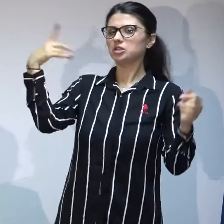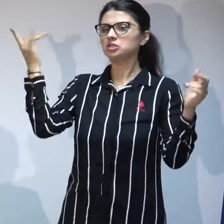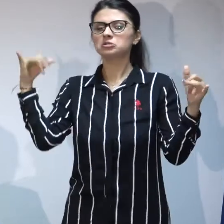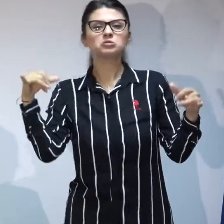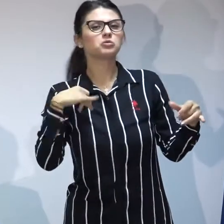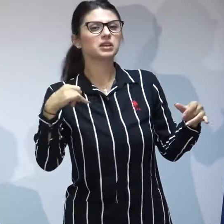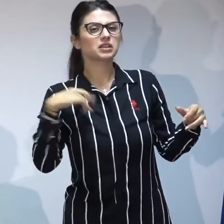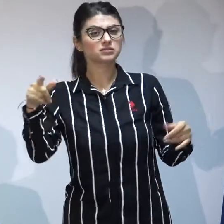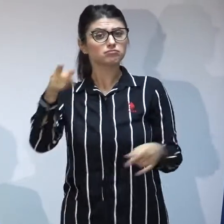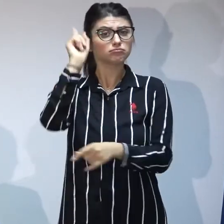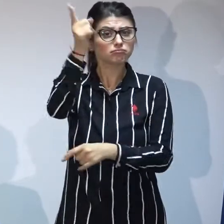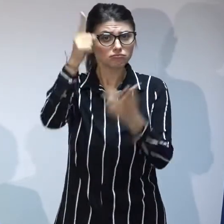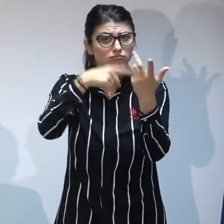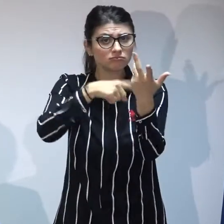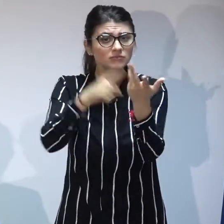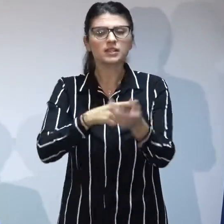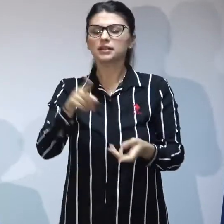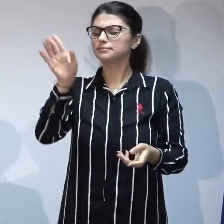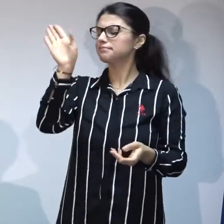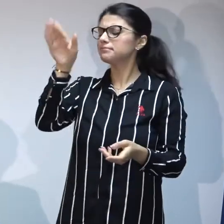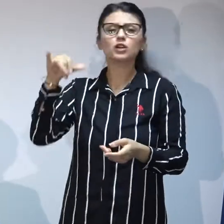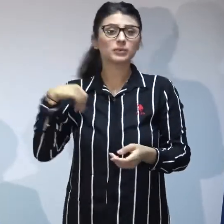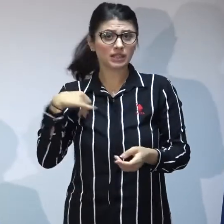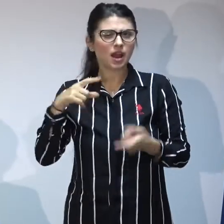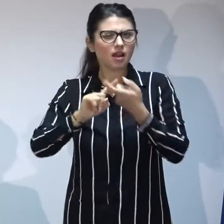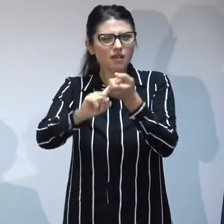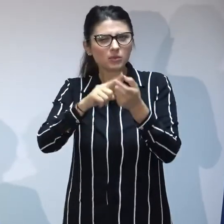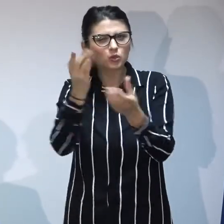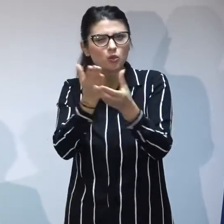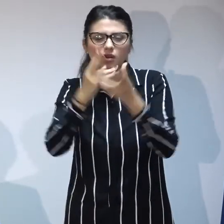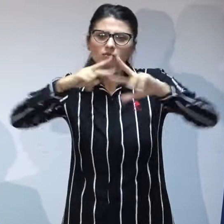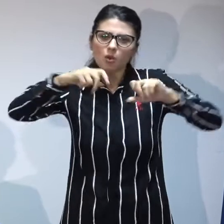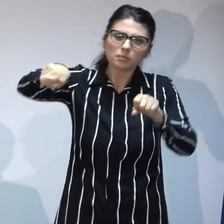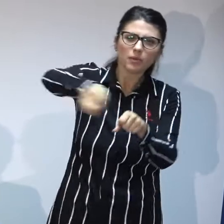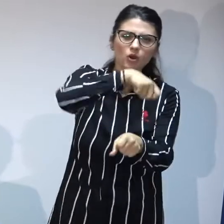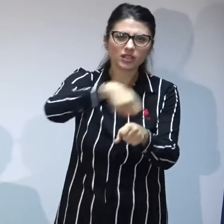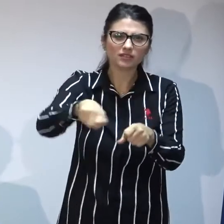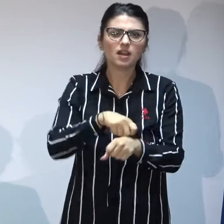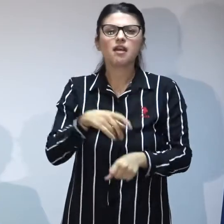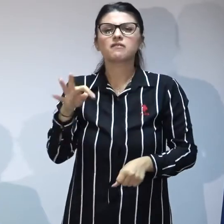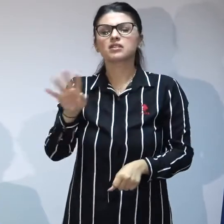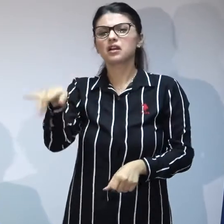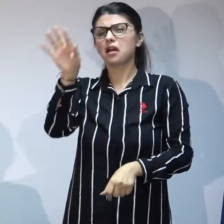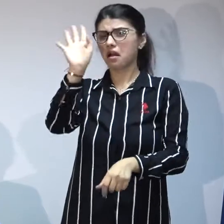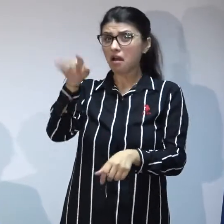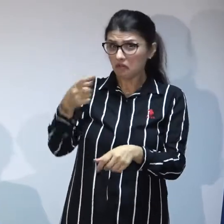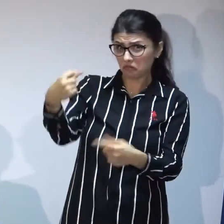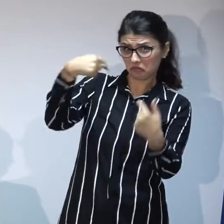măsurile de revizuire a dosarelor în faza inițială pentru că nu au crezut că